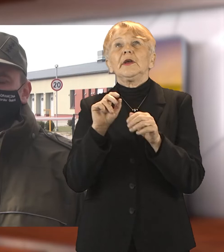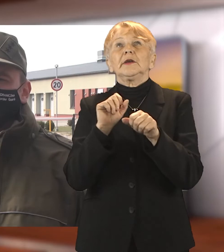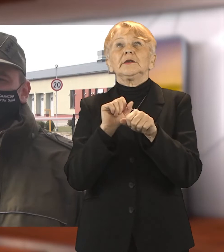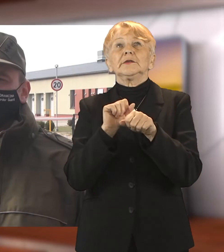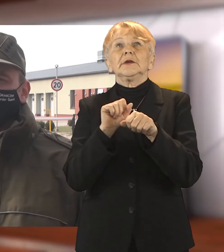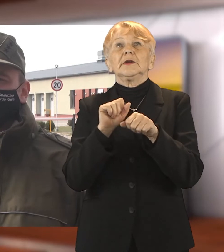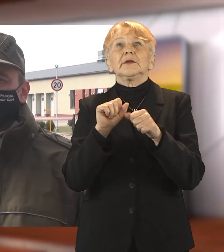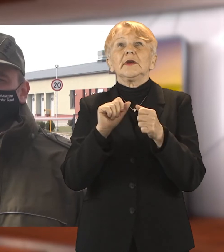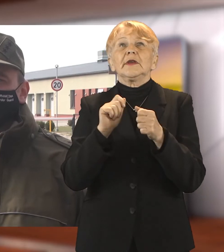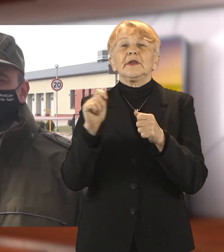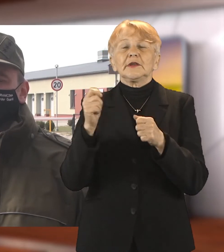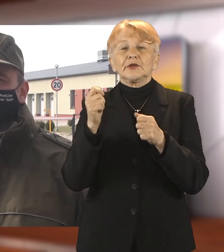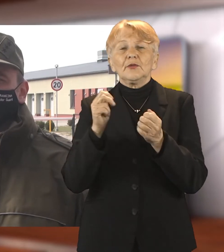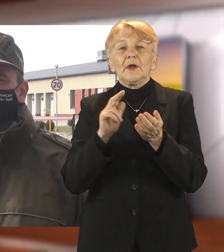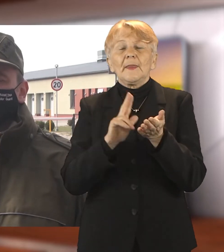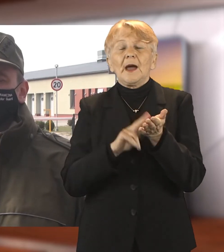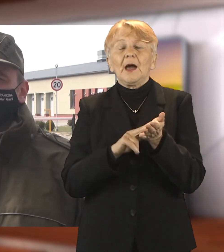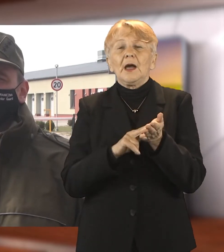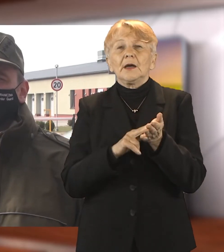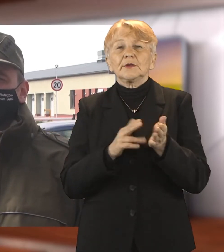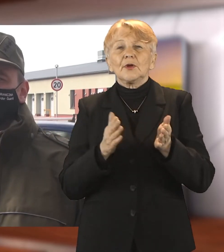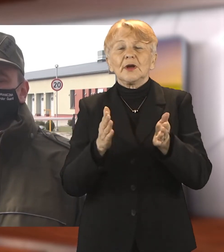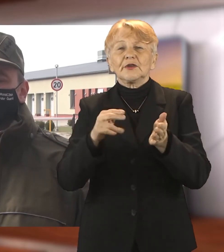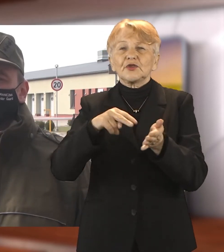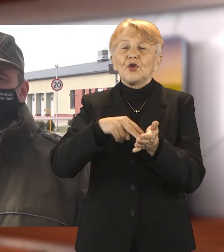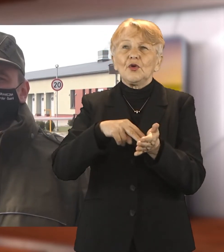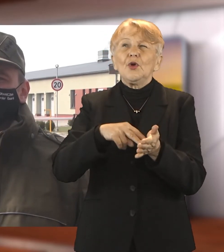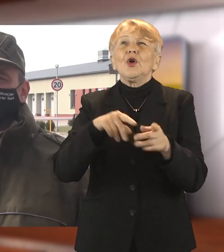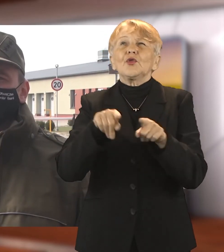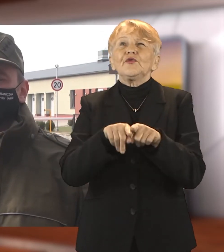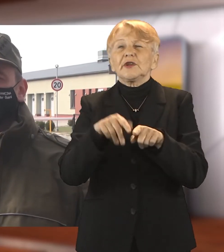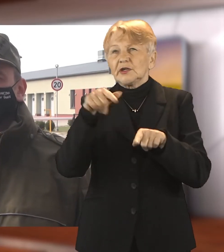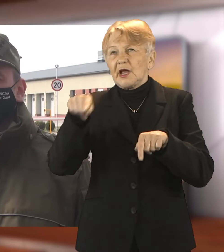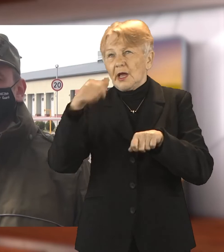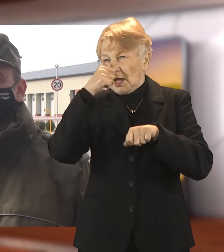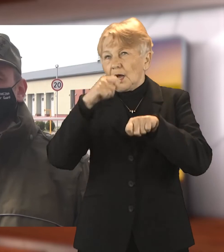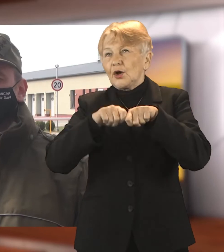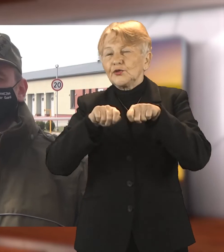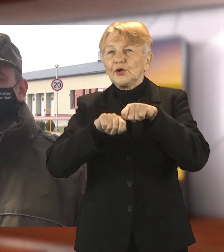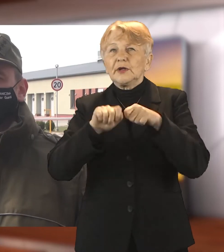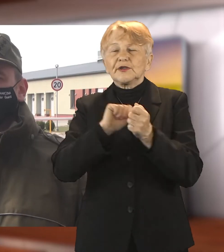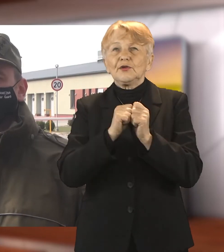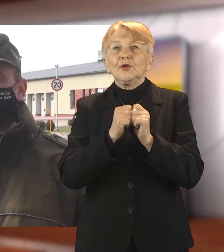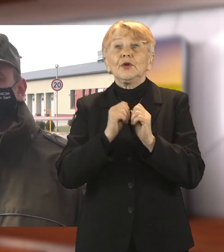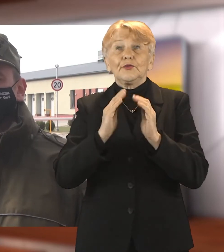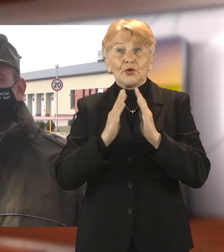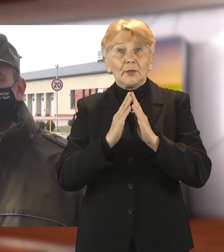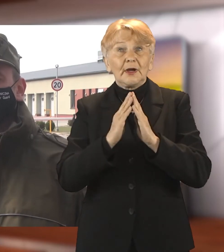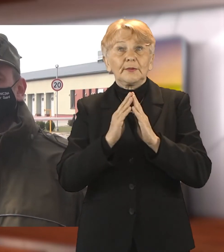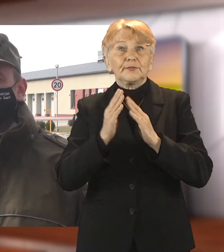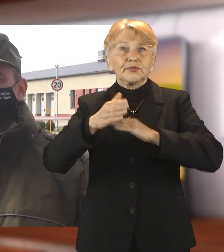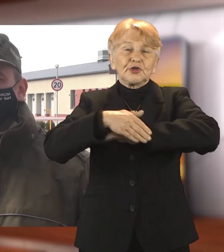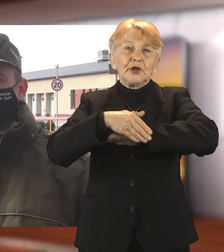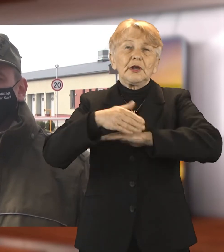Poza tym w terenie znajdują się patrole mobilne, które wykonują tą wyrywkową kontrolę sanitarną pomiędzy tymi